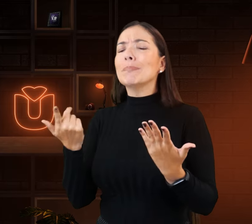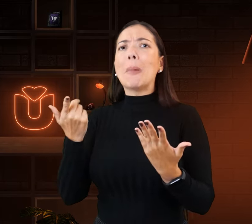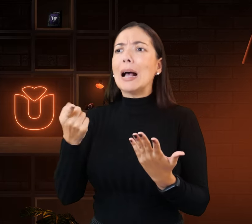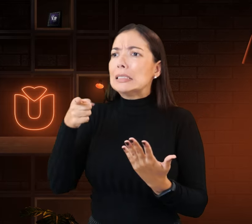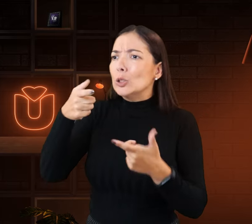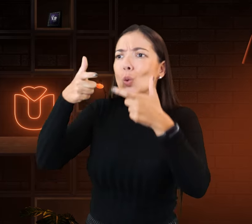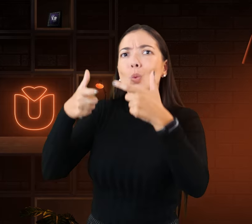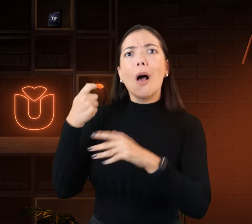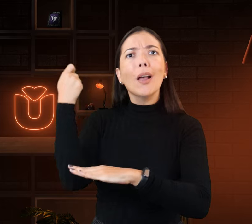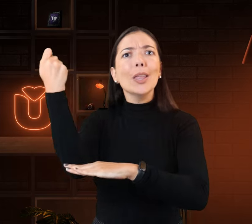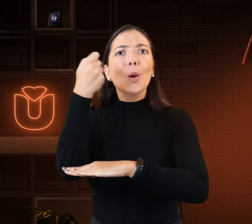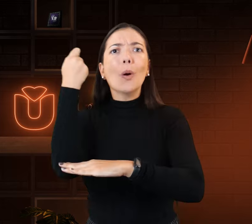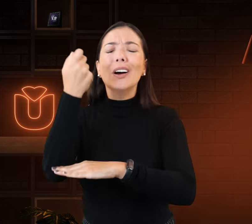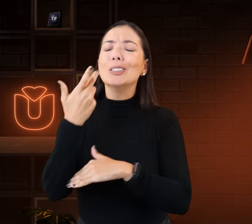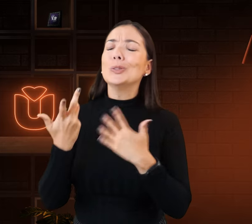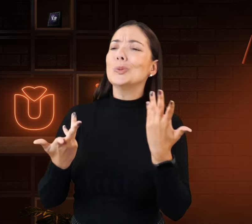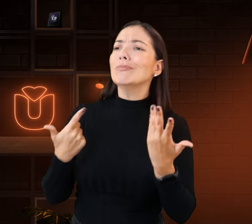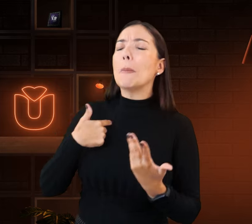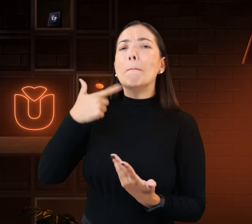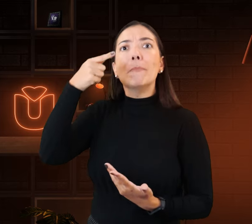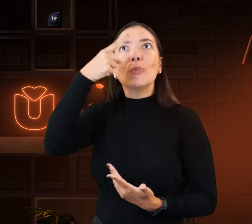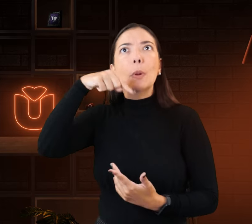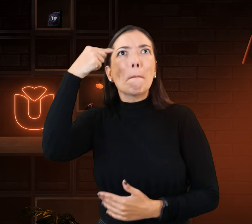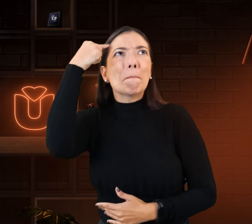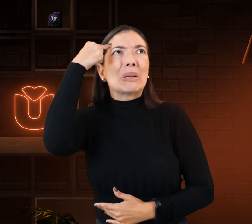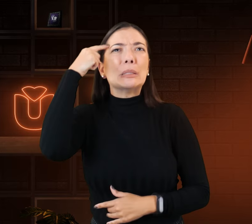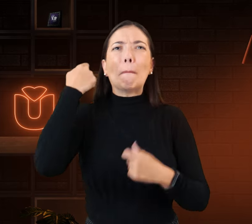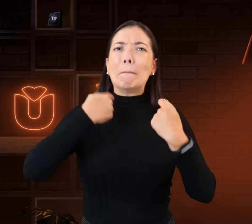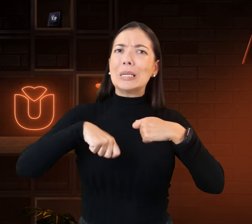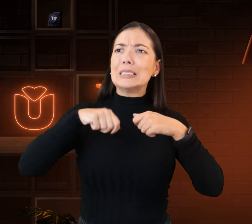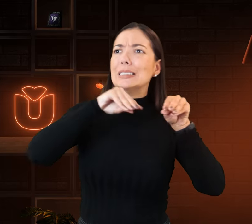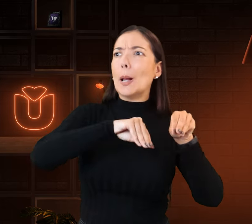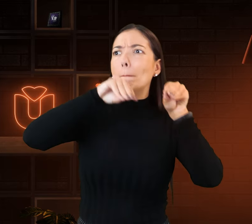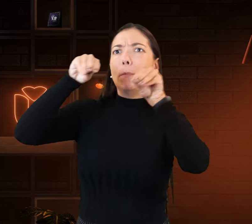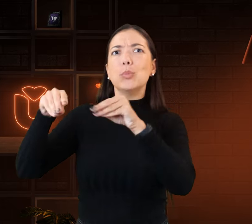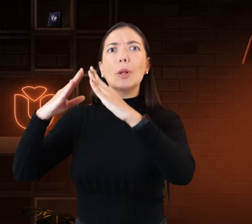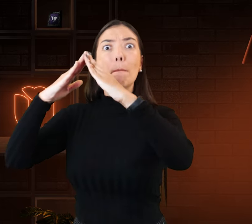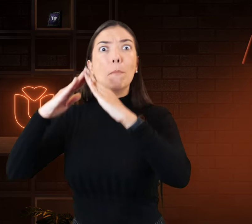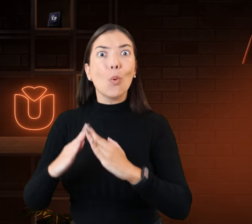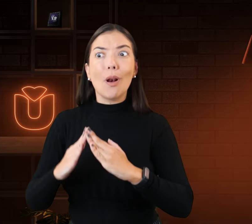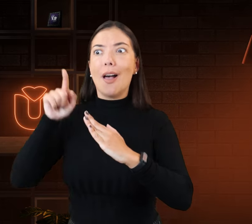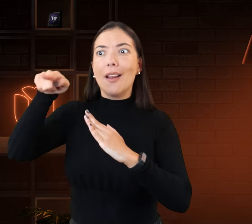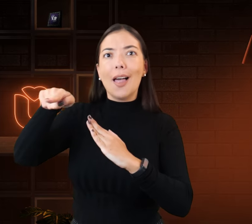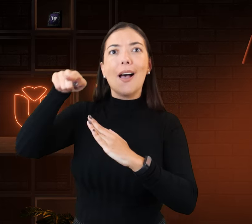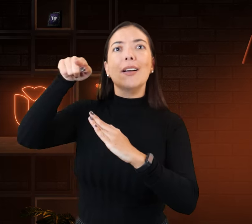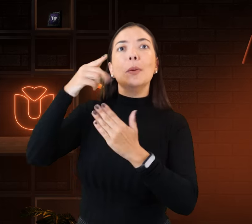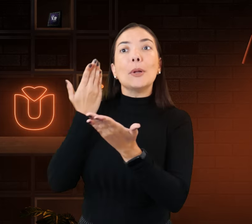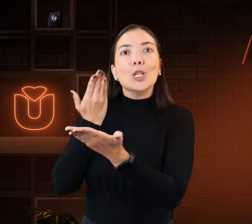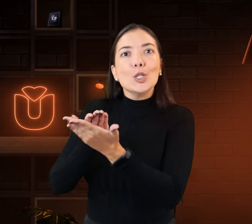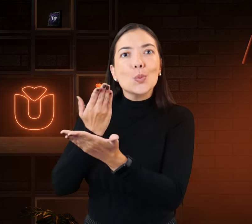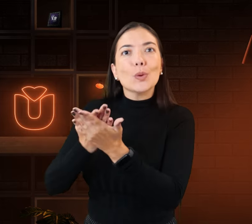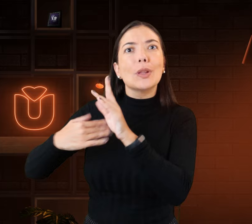Mas a Uníntese é no Rio Grande do Sul, eu vou precisar me mudar para lá para estudar presencialmente na Uníntese.